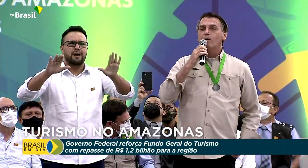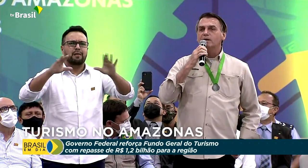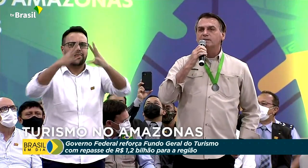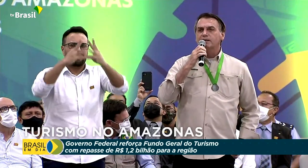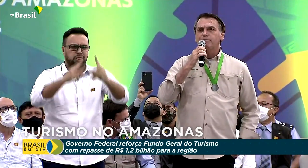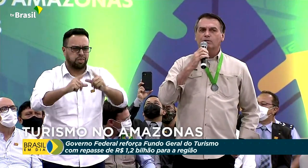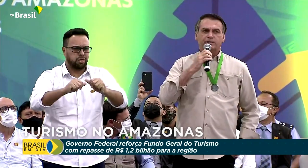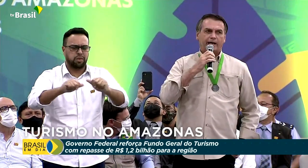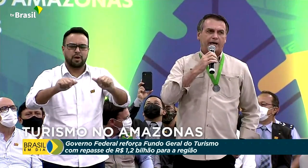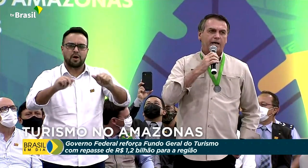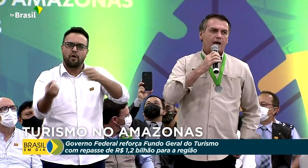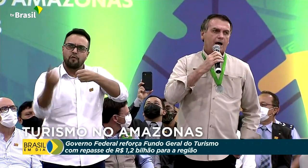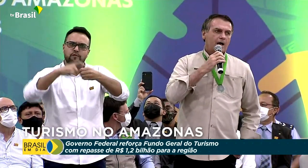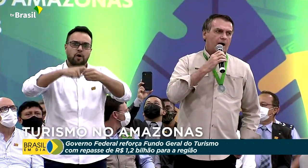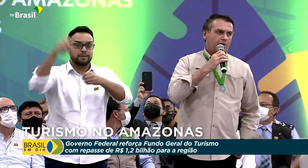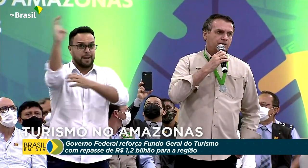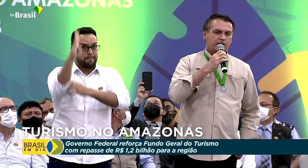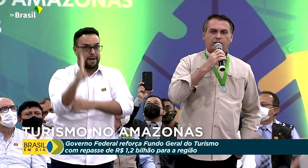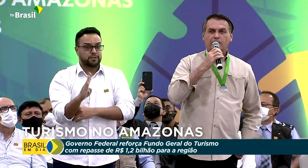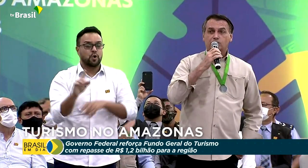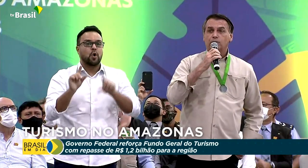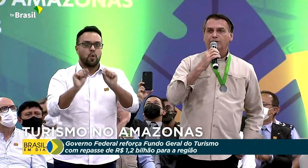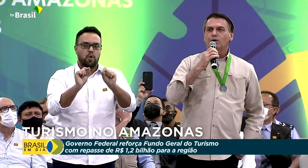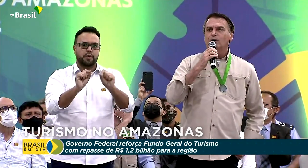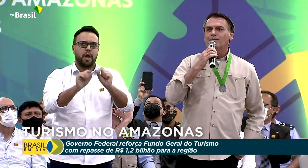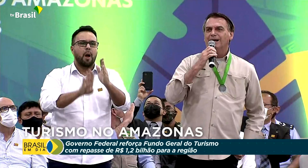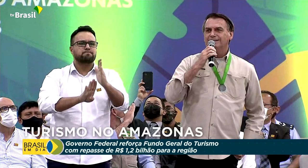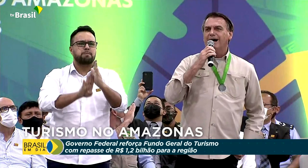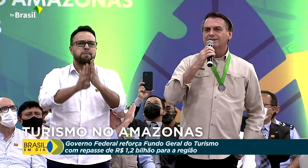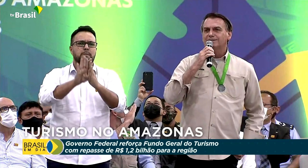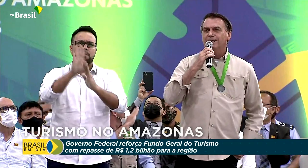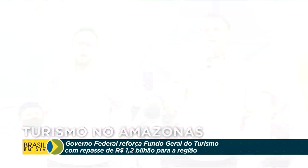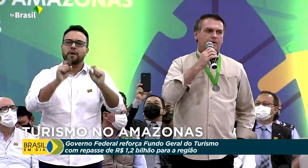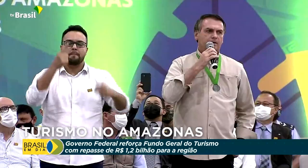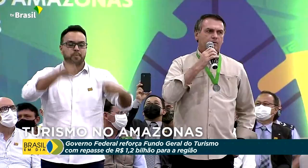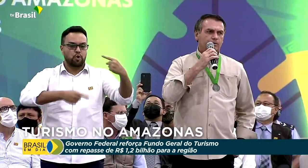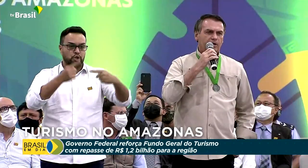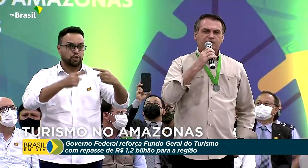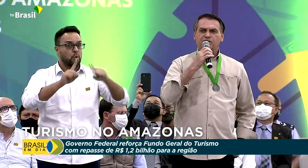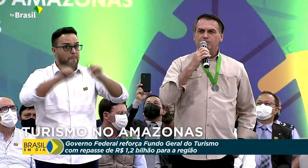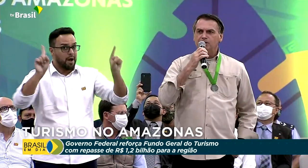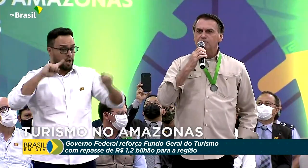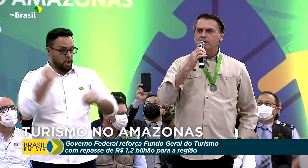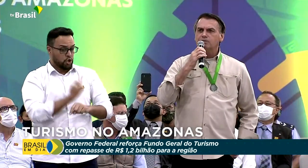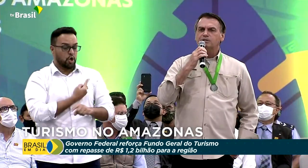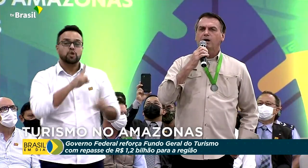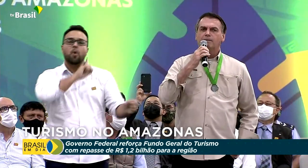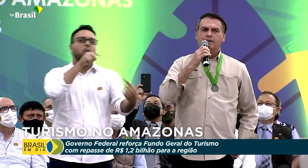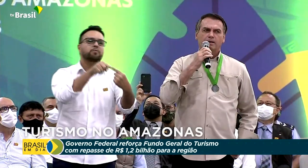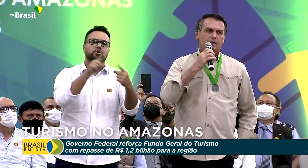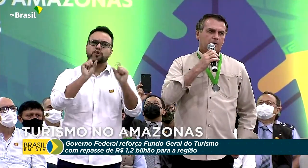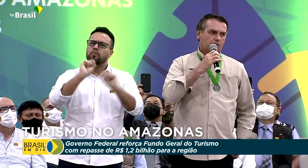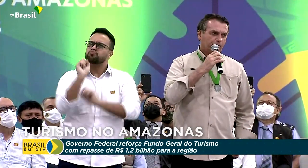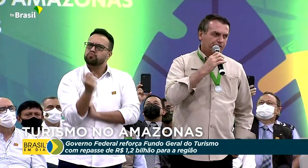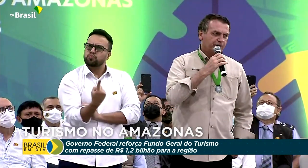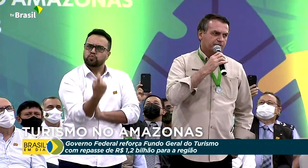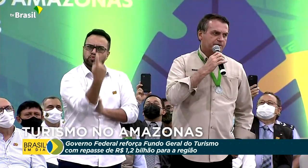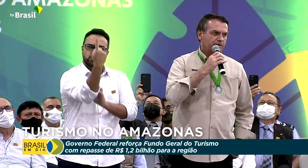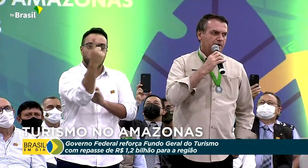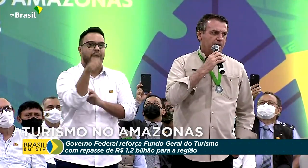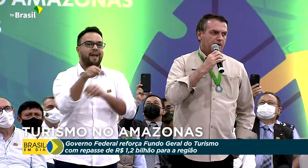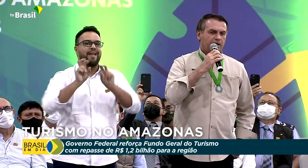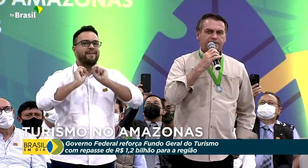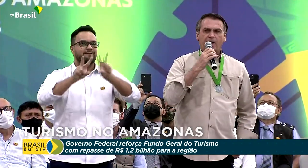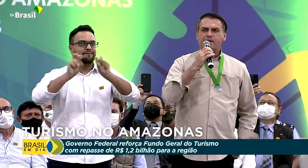o Brasil possa voltar à sua normalidade. O nosso inimigo é um só, o